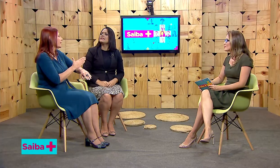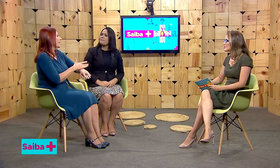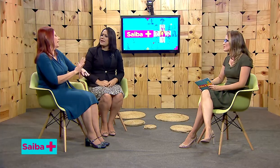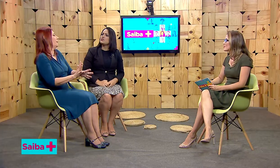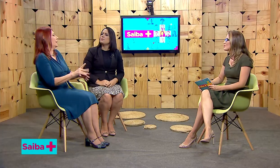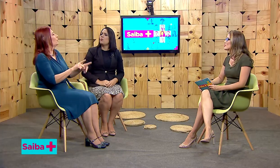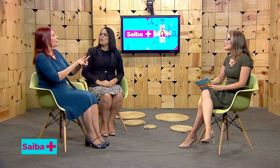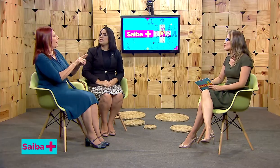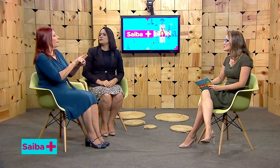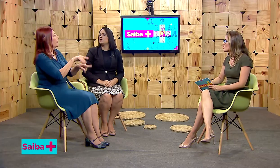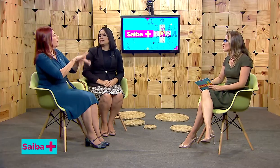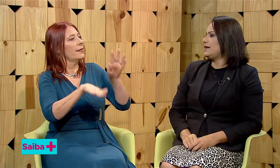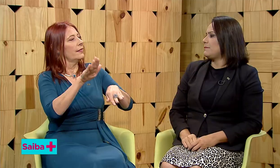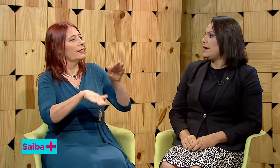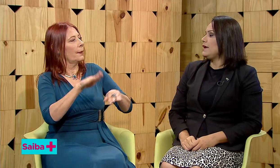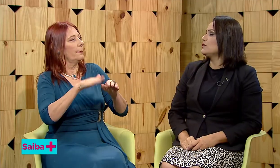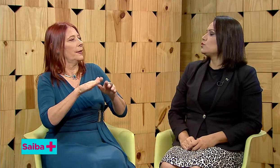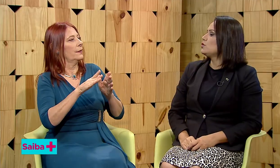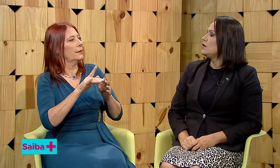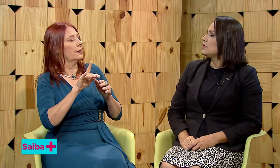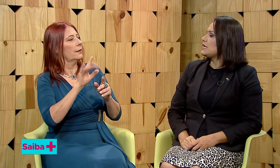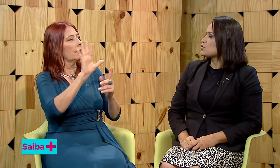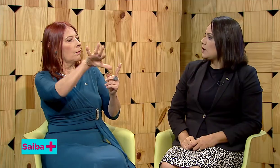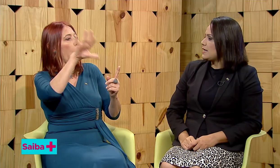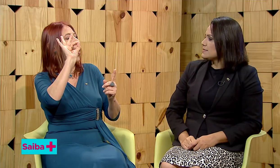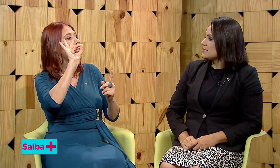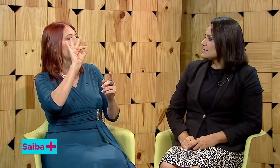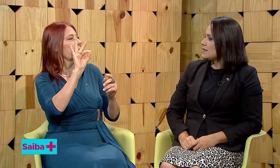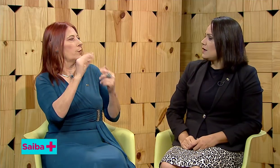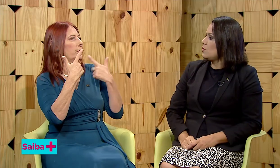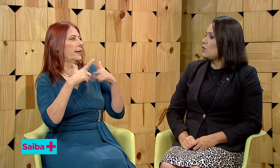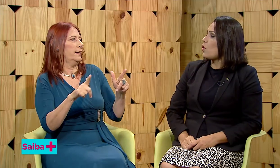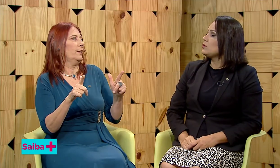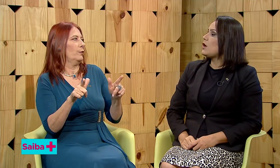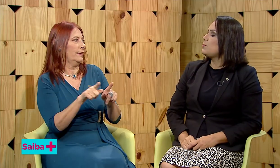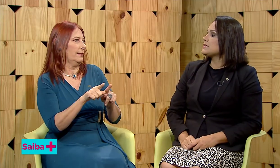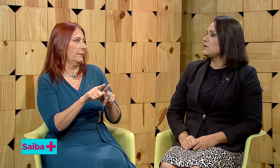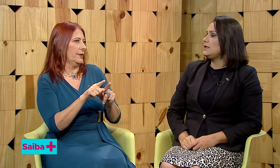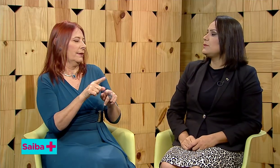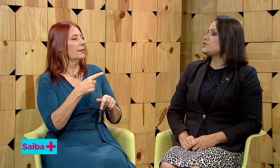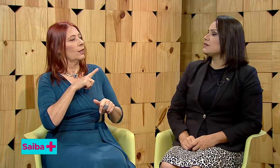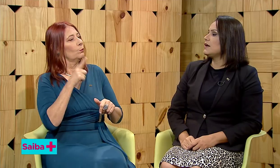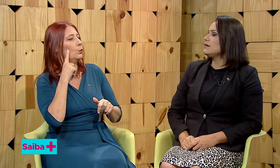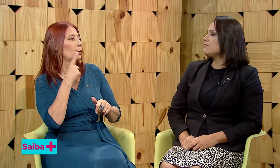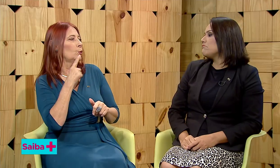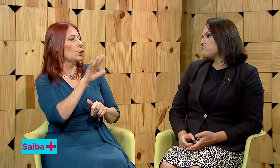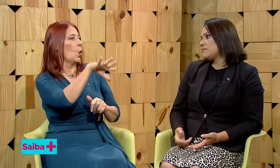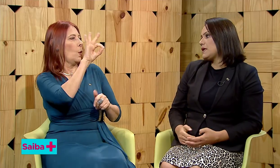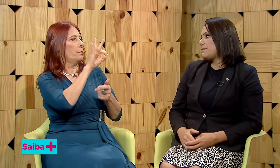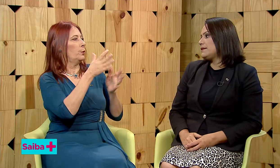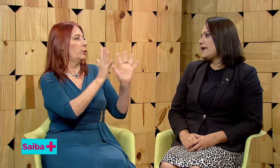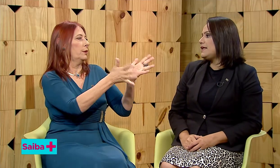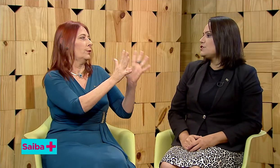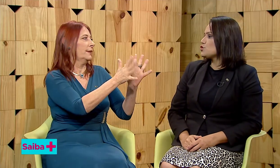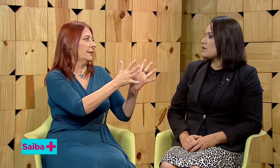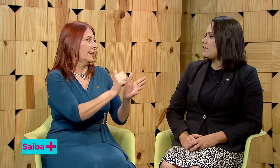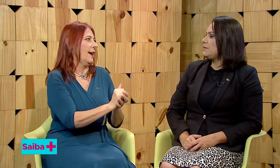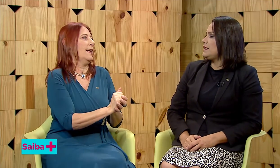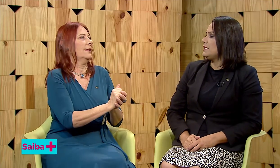Depende muito do treinamento, da escolarização ou da opção linguística dele e de sua família.